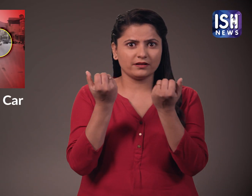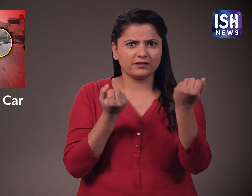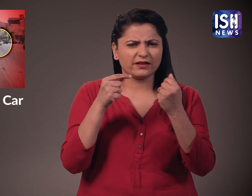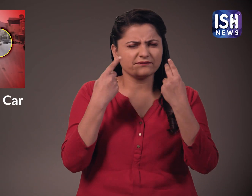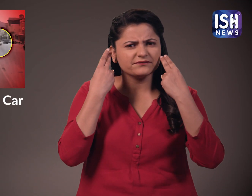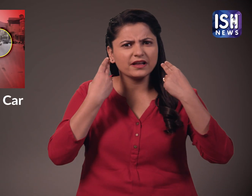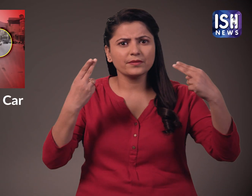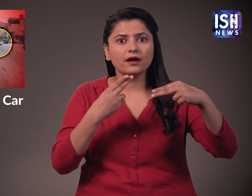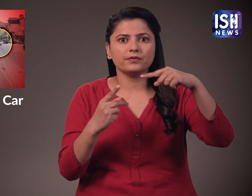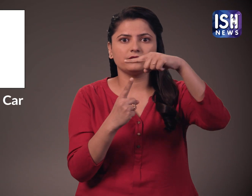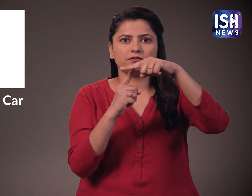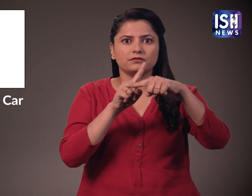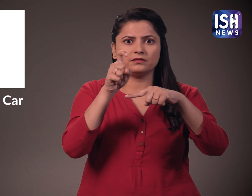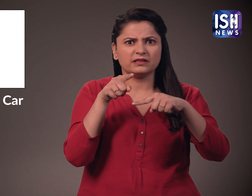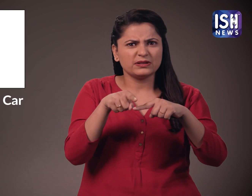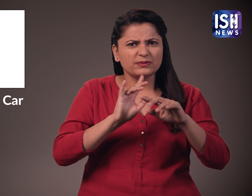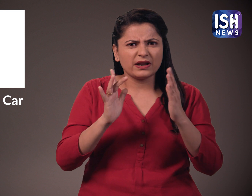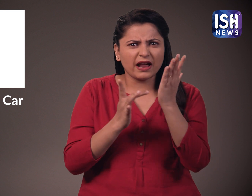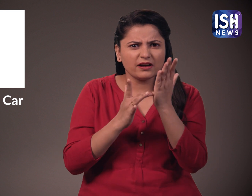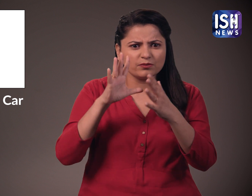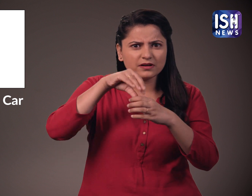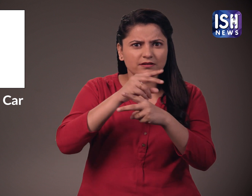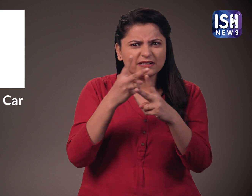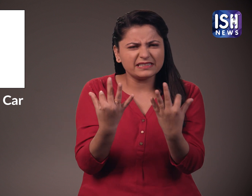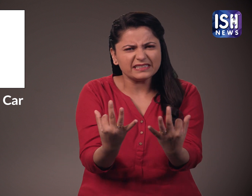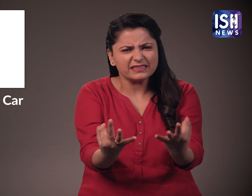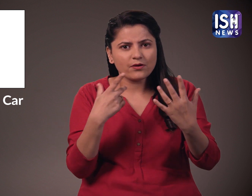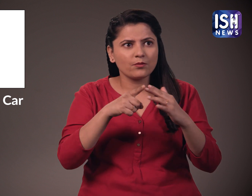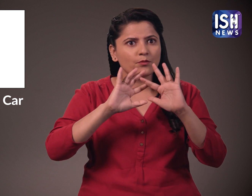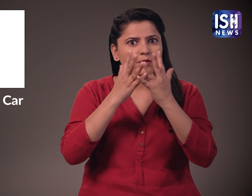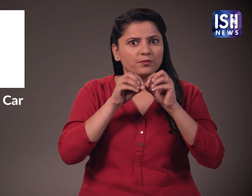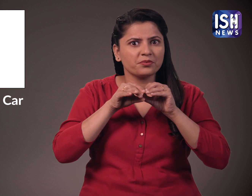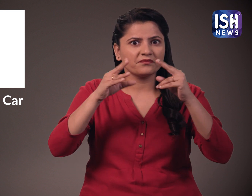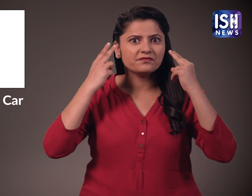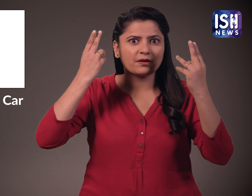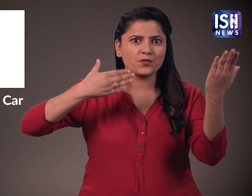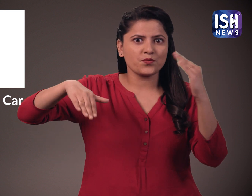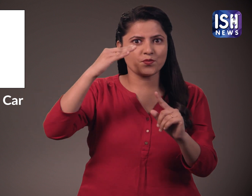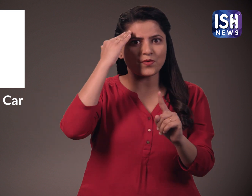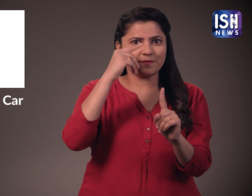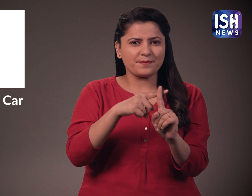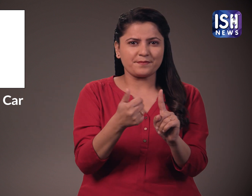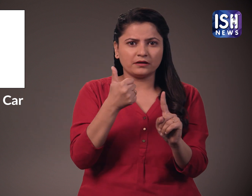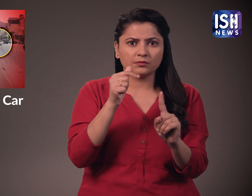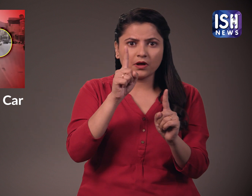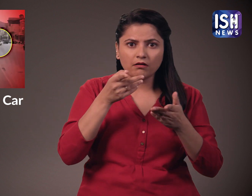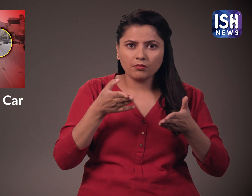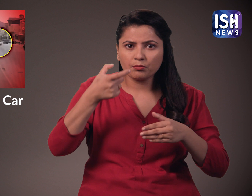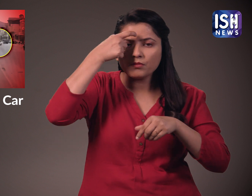आप सभी विश्व प्रसित टेसला कार के बारे में जानते ही है जो अपनी उन्नत तकनी के लिए जानी जाती है लेकिन